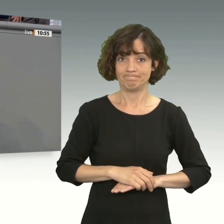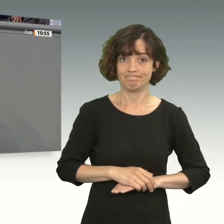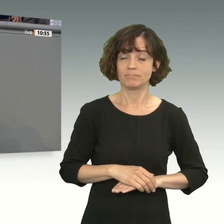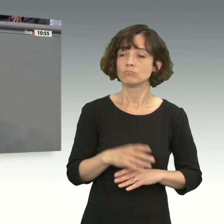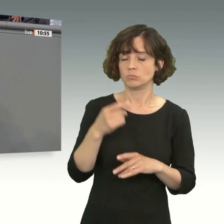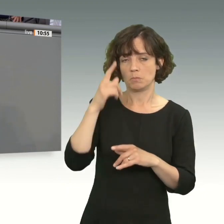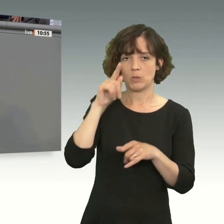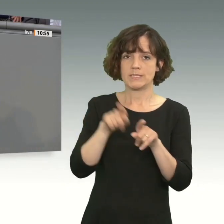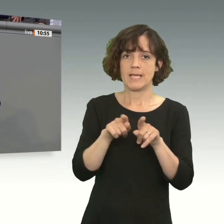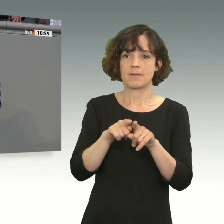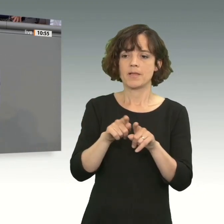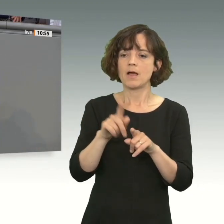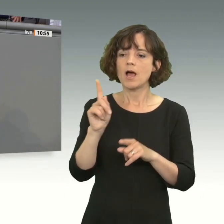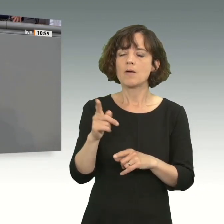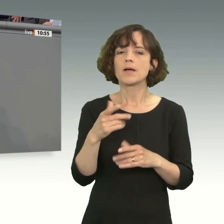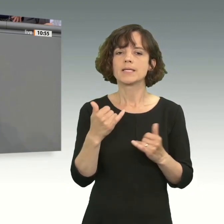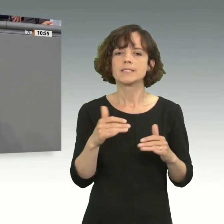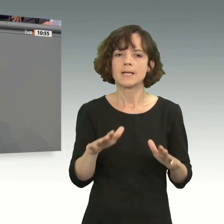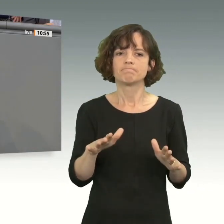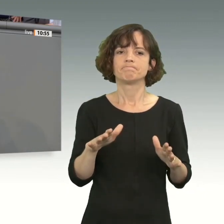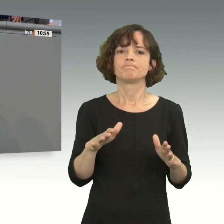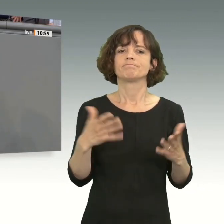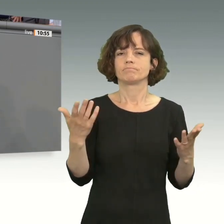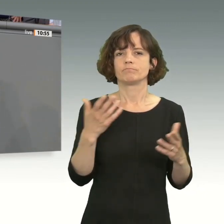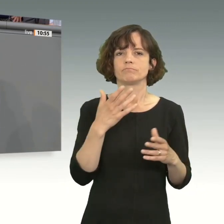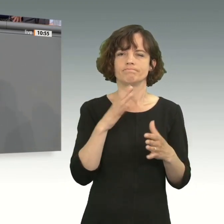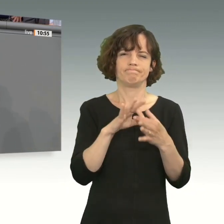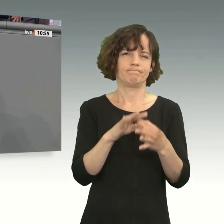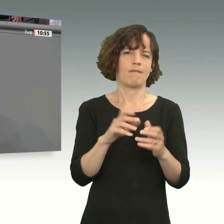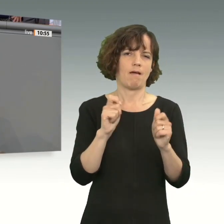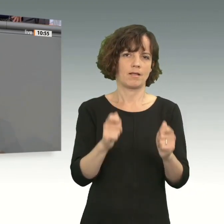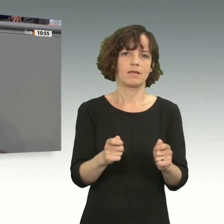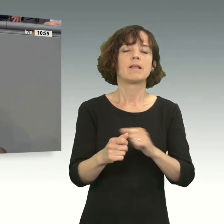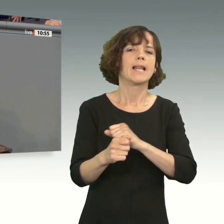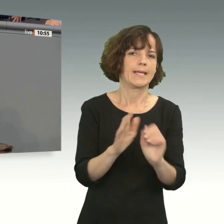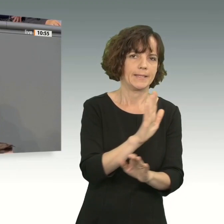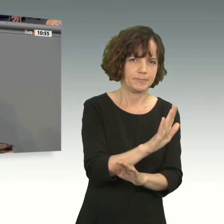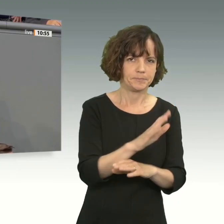Ihnen überein. Aber wir kommen an einen Punkt. Und jetzt will ich mal auf die Anträge eingehen. Die Linke.